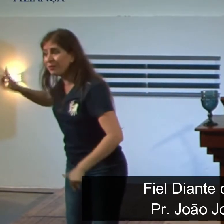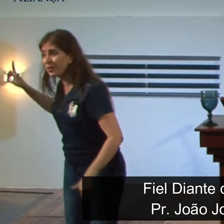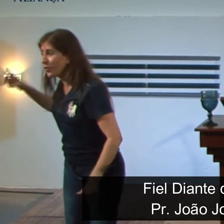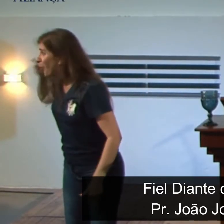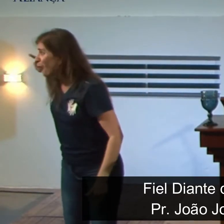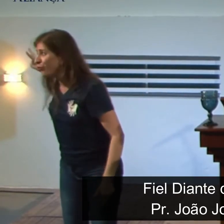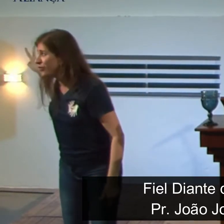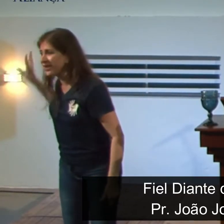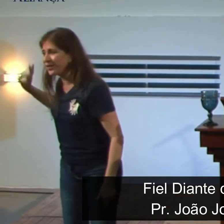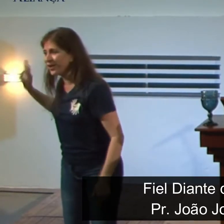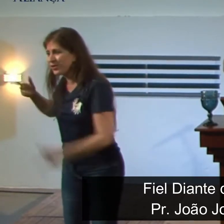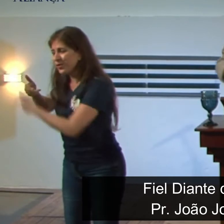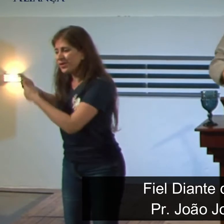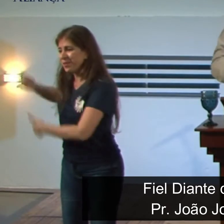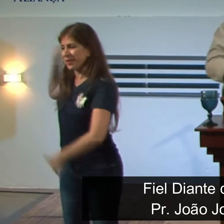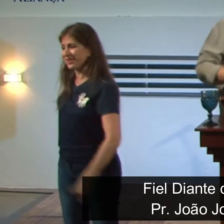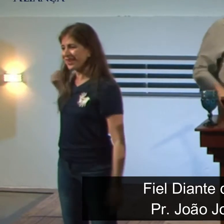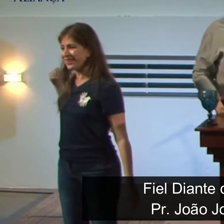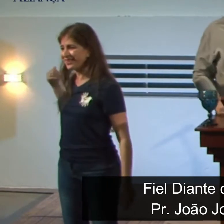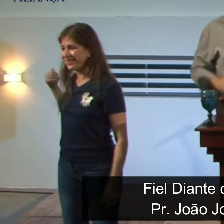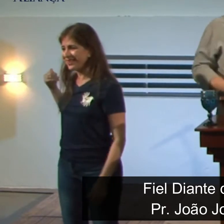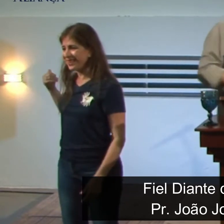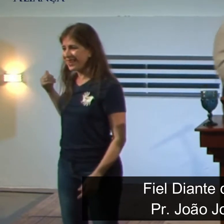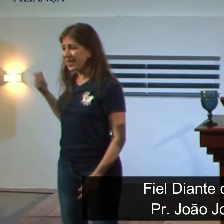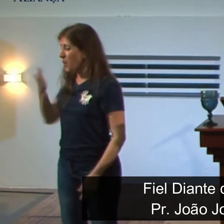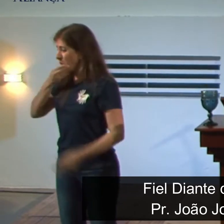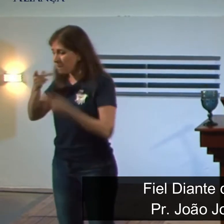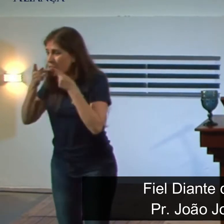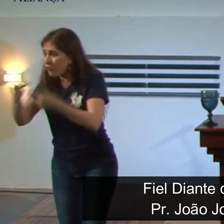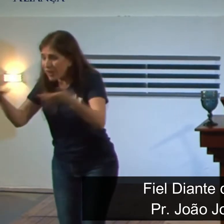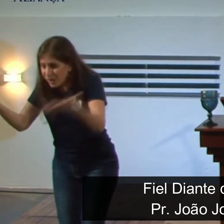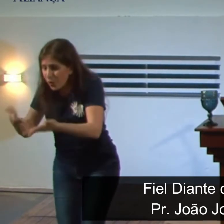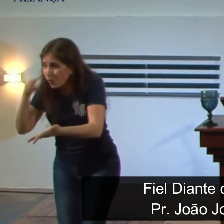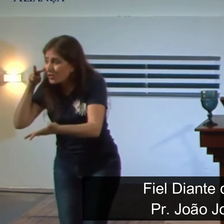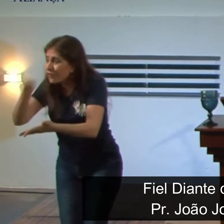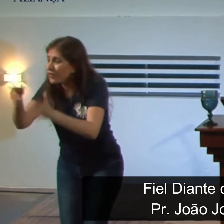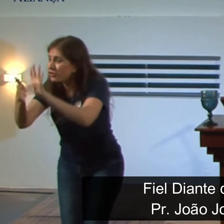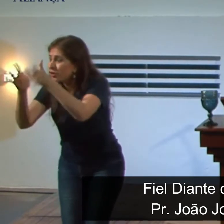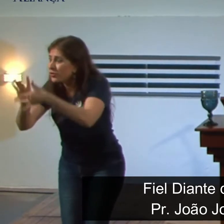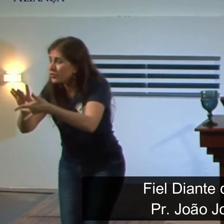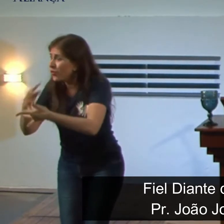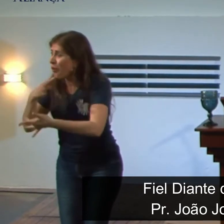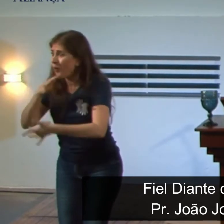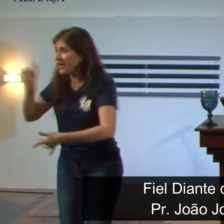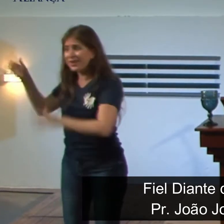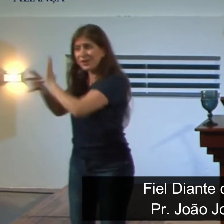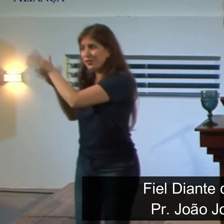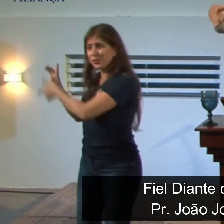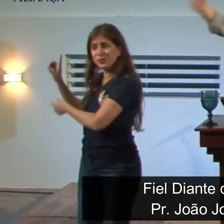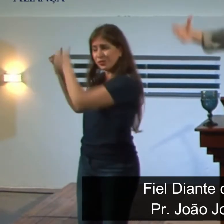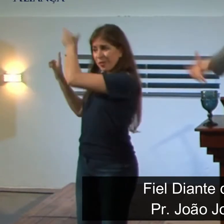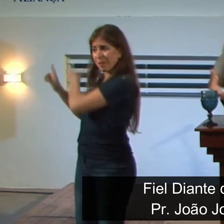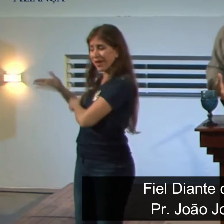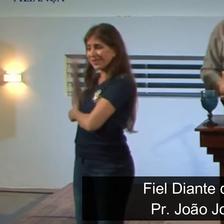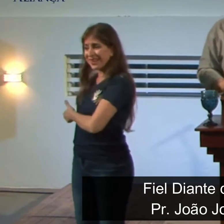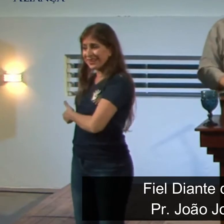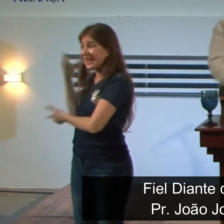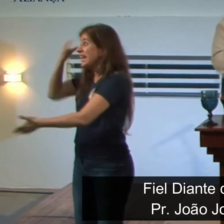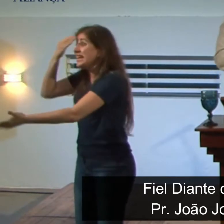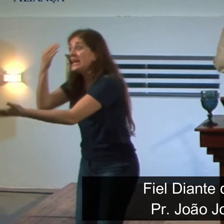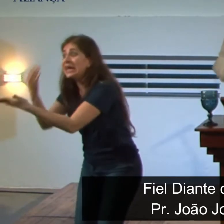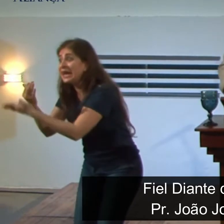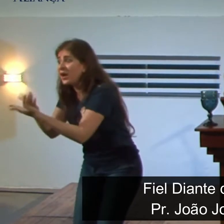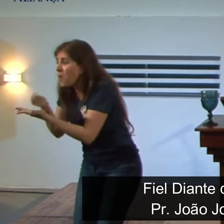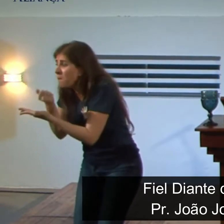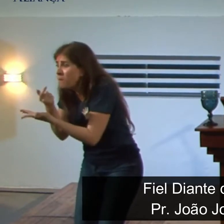Esses homens não viram a revelação dessas profecias que nós vimos no Cristo. Então, se eles creram com